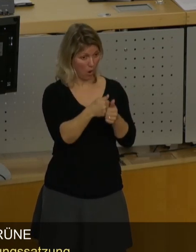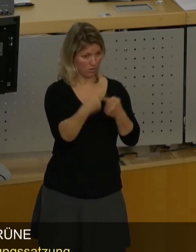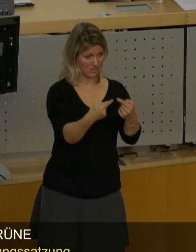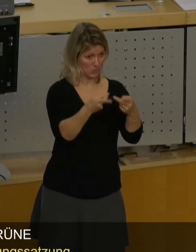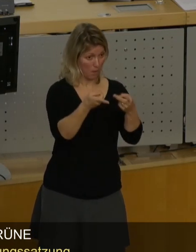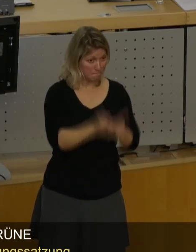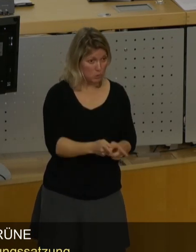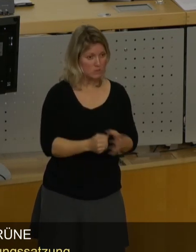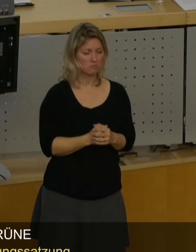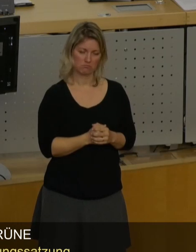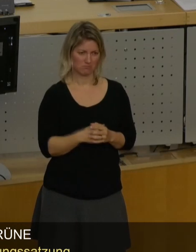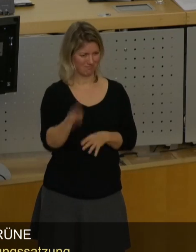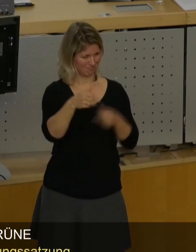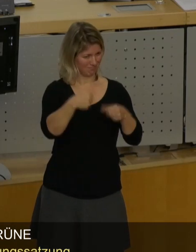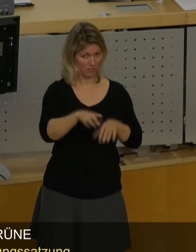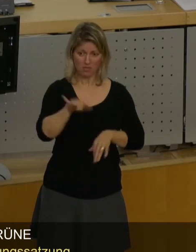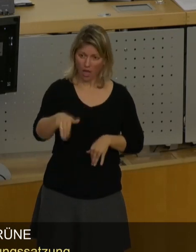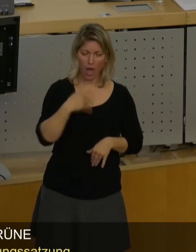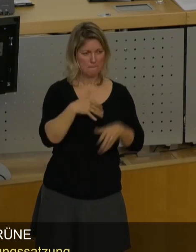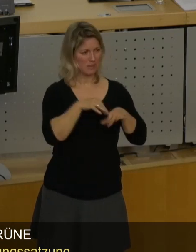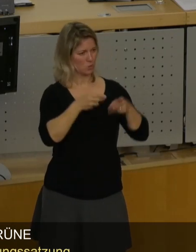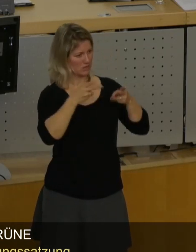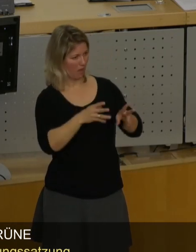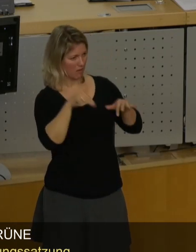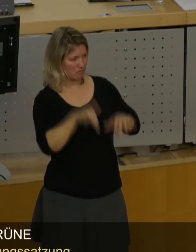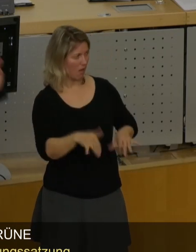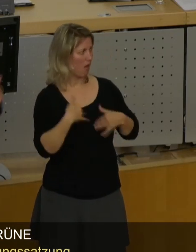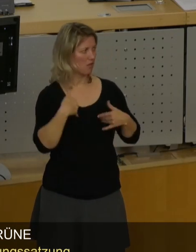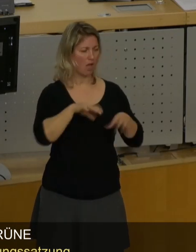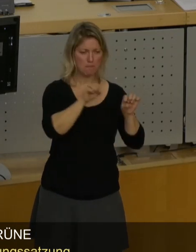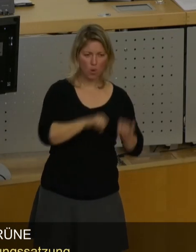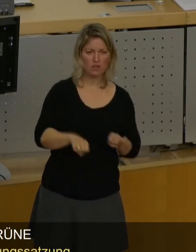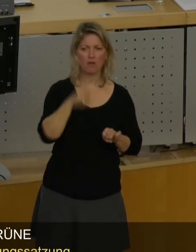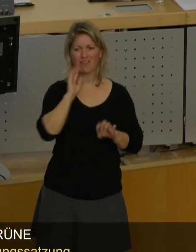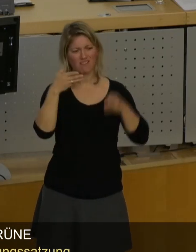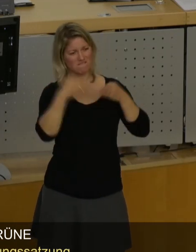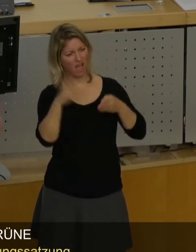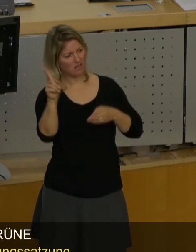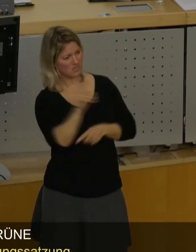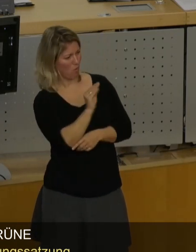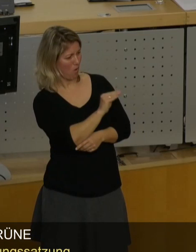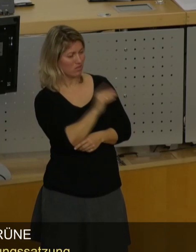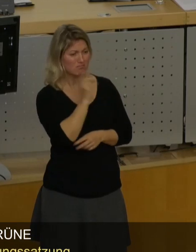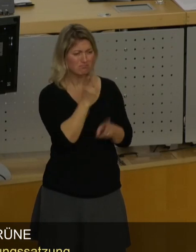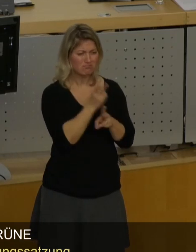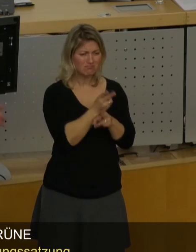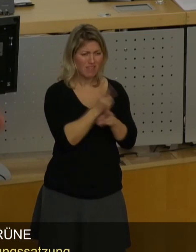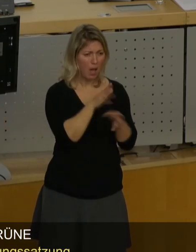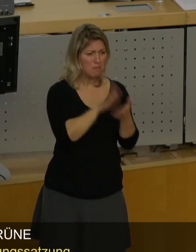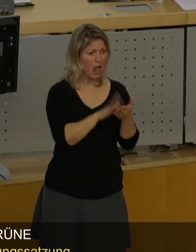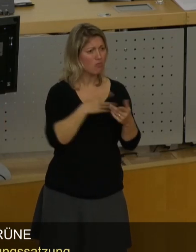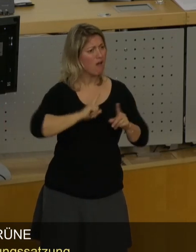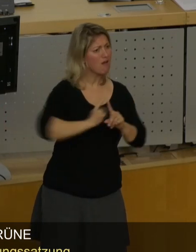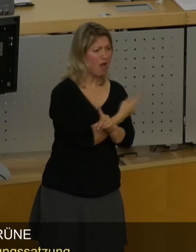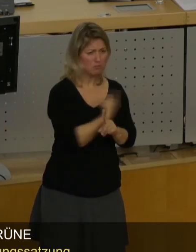Sie behaupten, dass wir das Petitionsrecht haben, dass wir die Möglichkeit haben, dass Sie sich an Fraktionen wenden können, das bleibt doch alles erhalten, das wird doch nicht